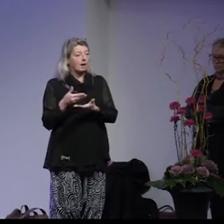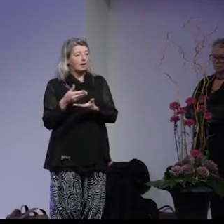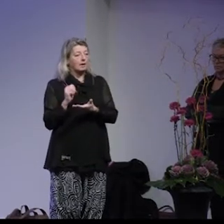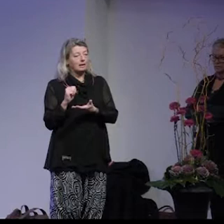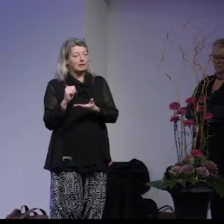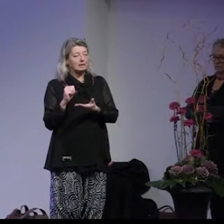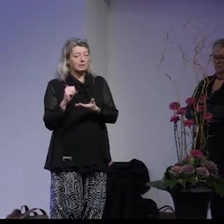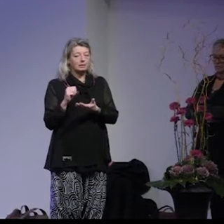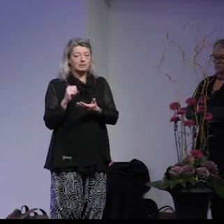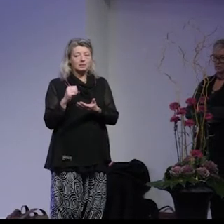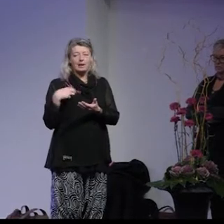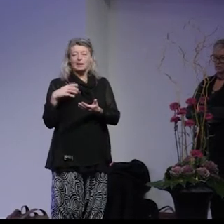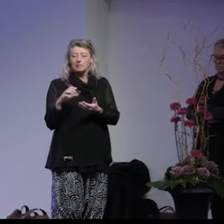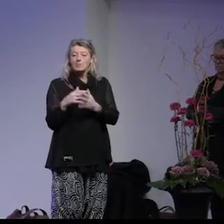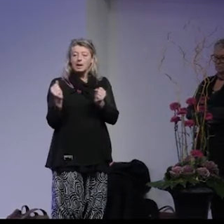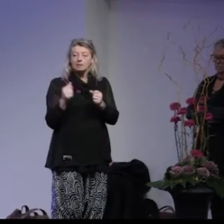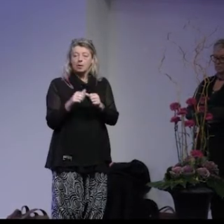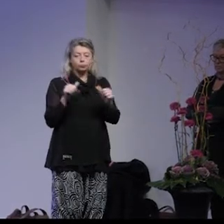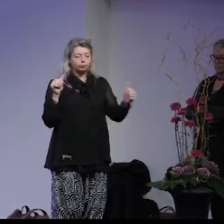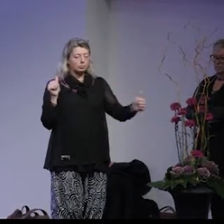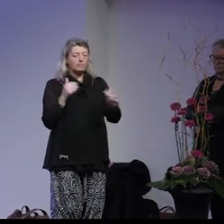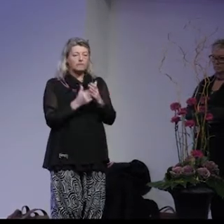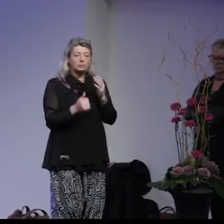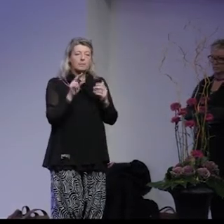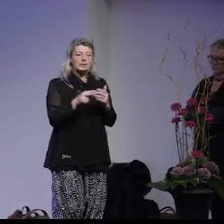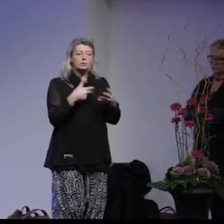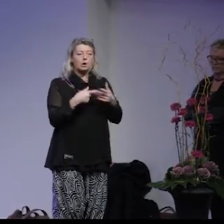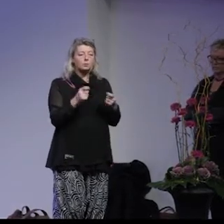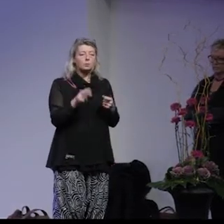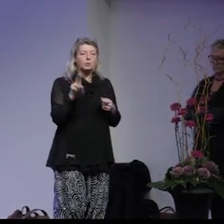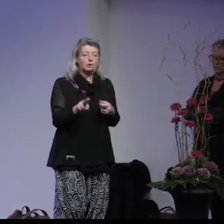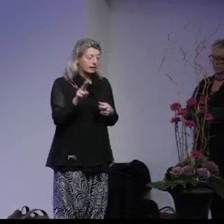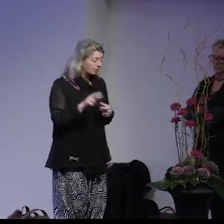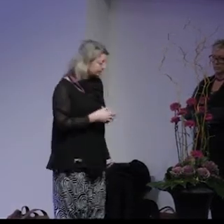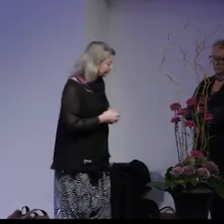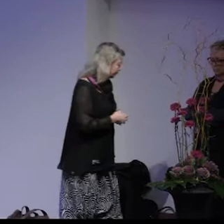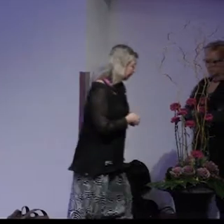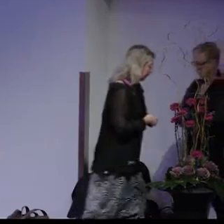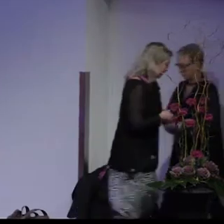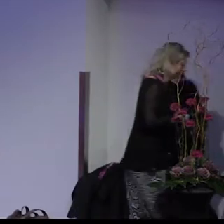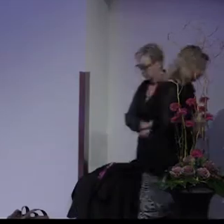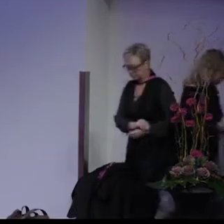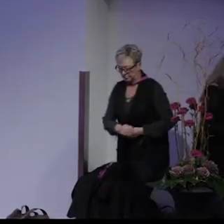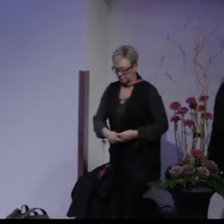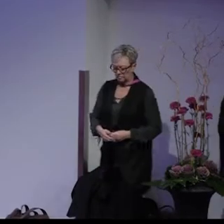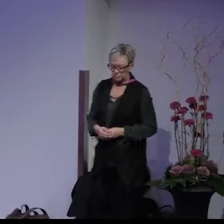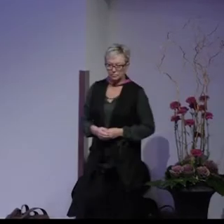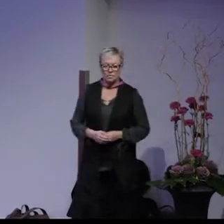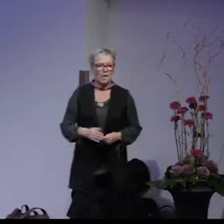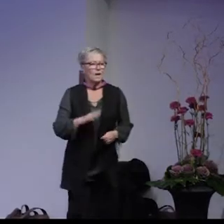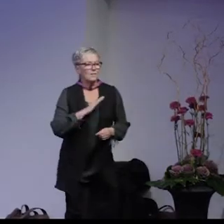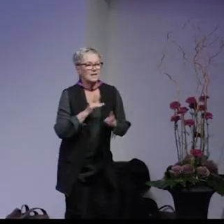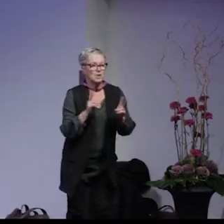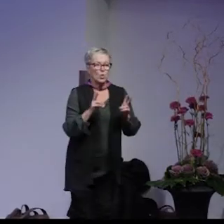legitimitet. Men att det skiljer sig ganska långt ifrån att faktiskt göra någonting konkret av den samverkan. Det finns